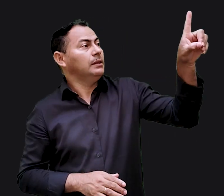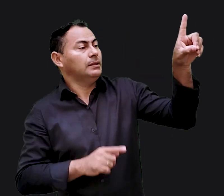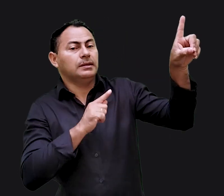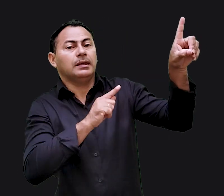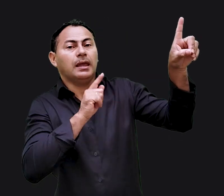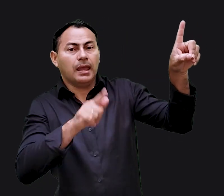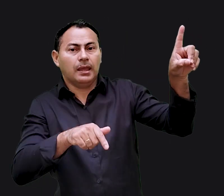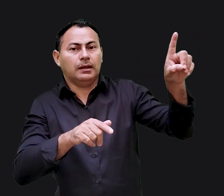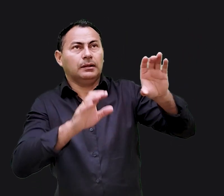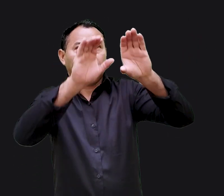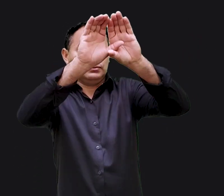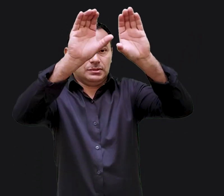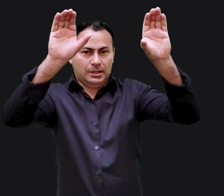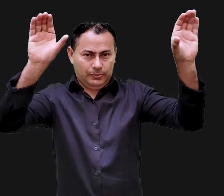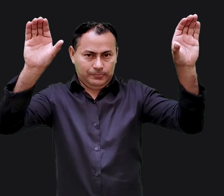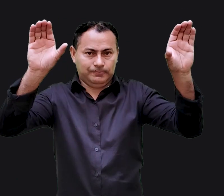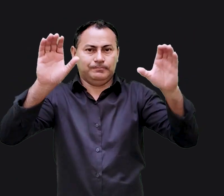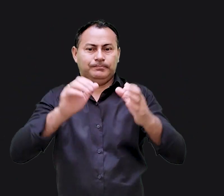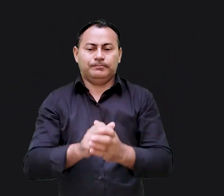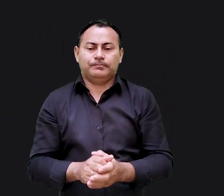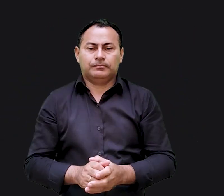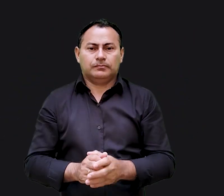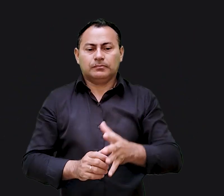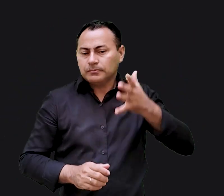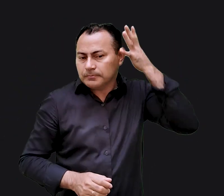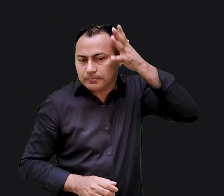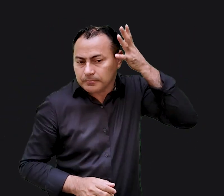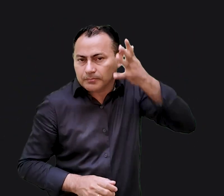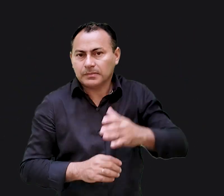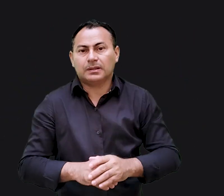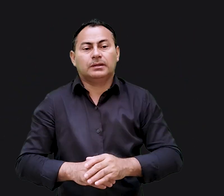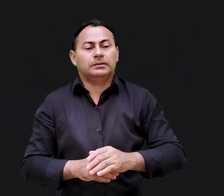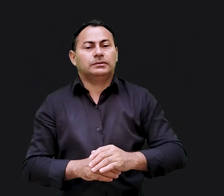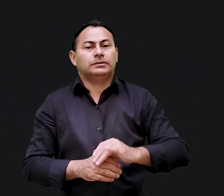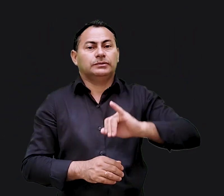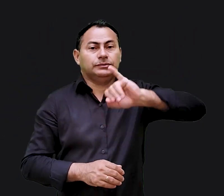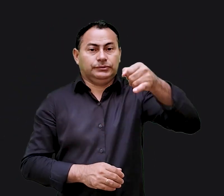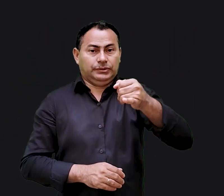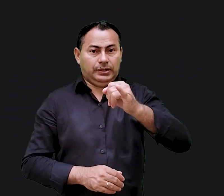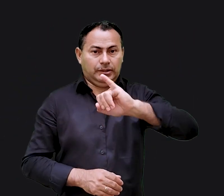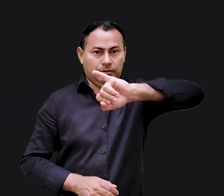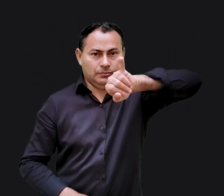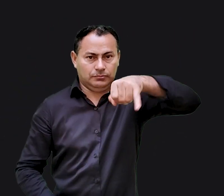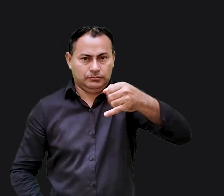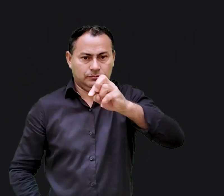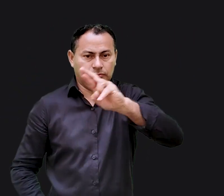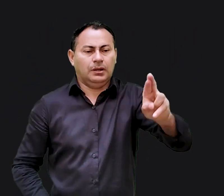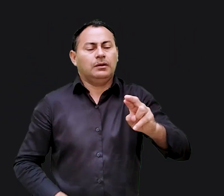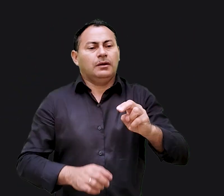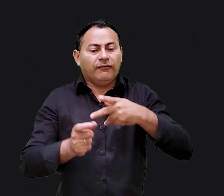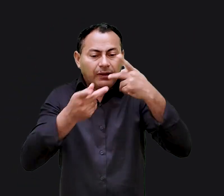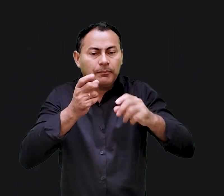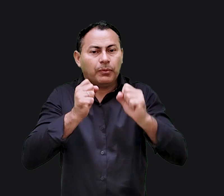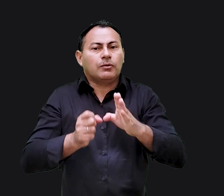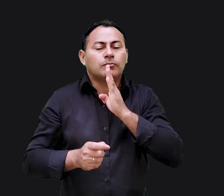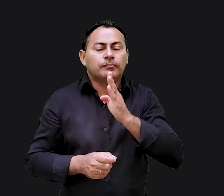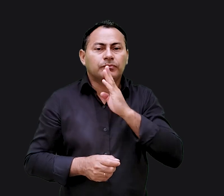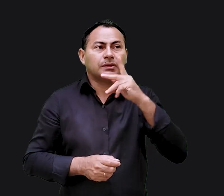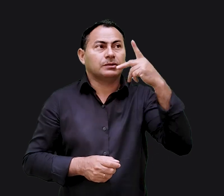é Ele no céu. Nesse sermão tão importante, Jeremias está dizendo que Deus pode ser conhecido desta maneira